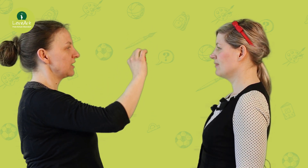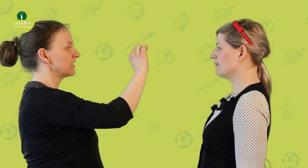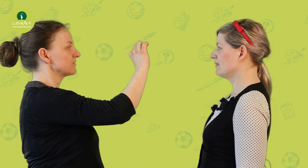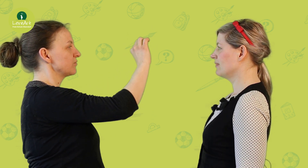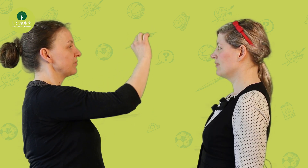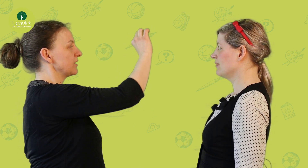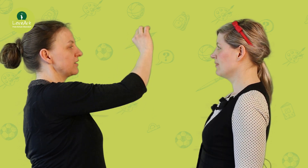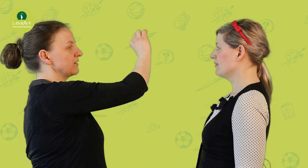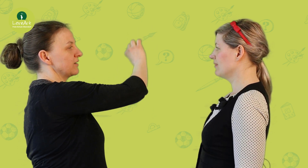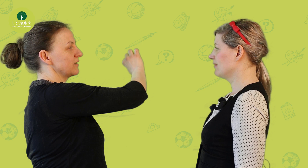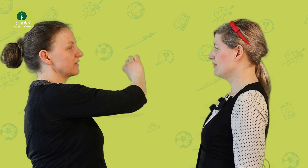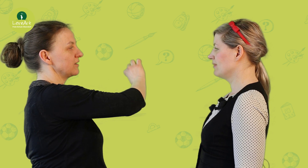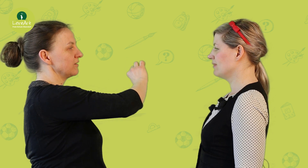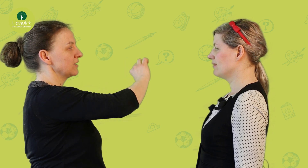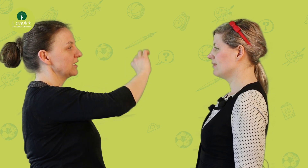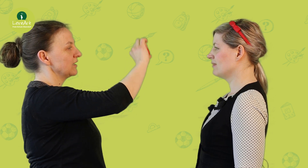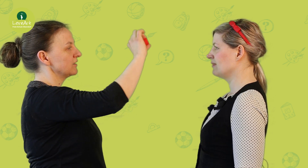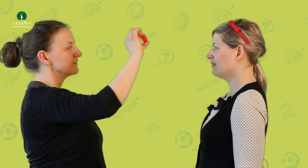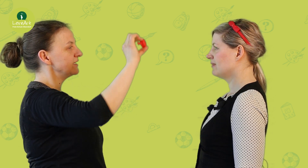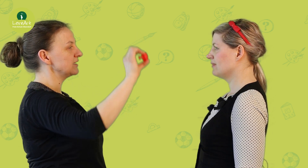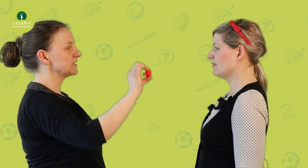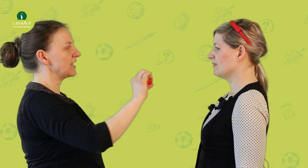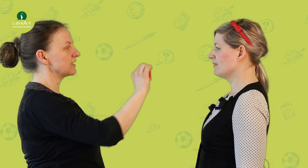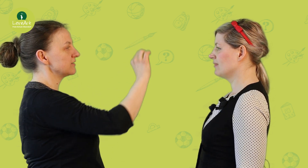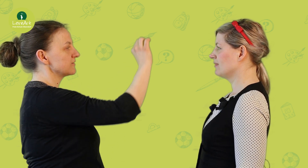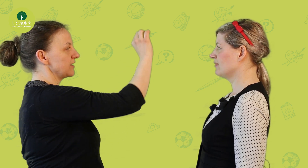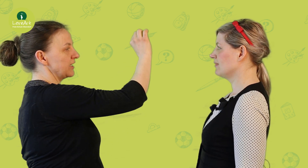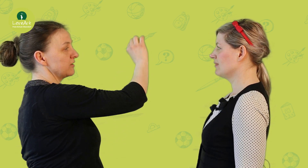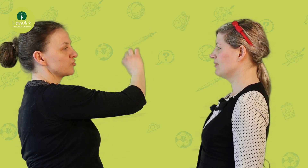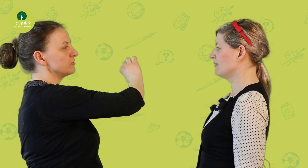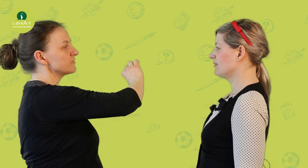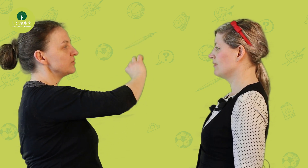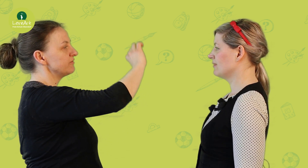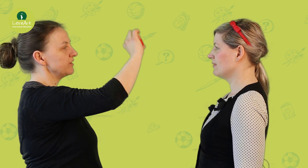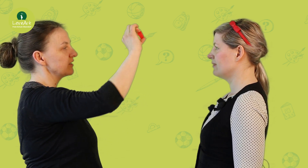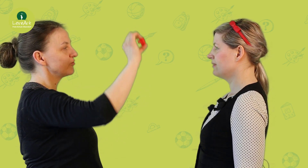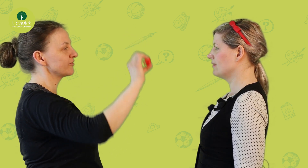langsamer machen. Diese liegende Acht ist eine Schlüsselbewegung